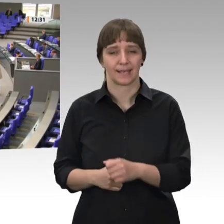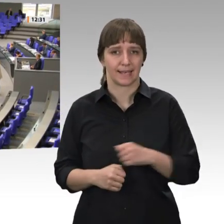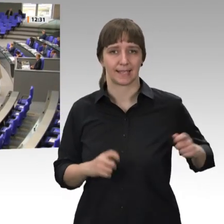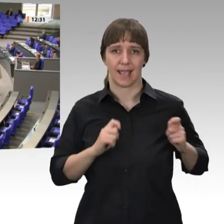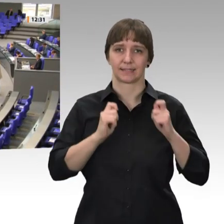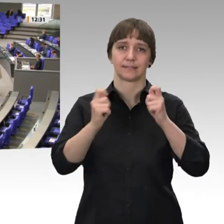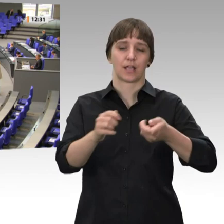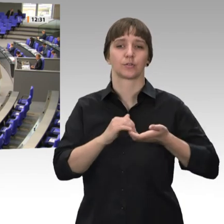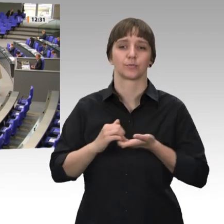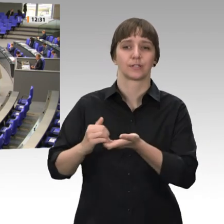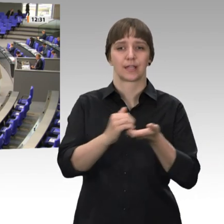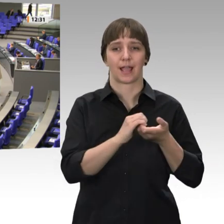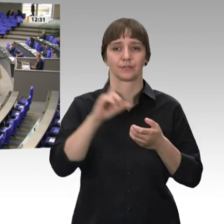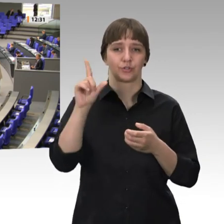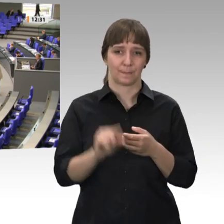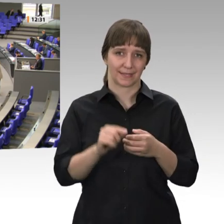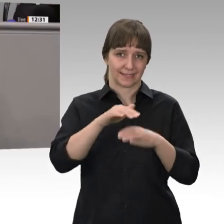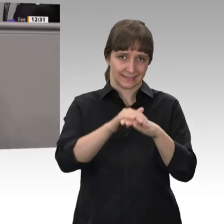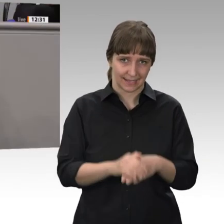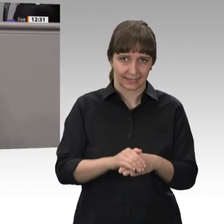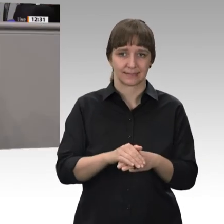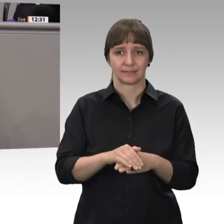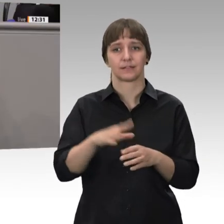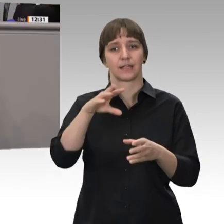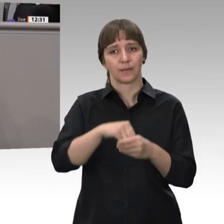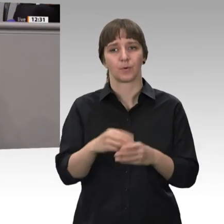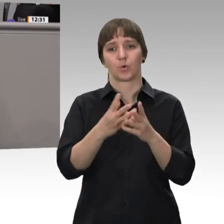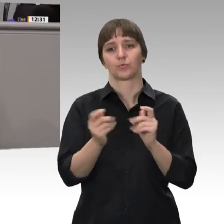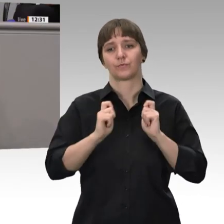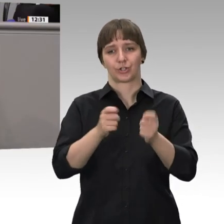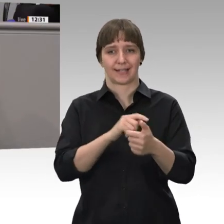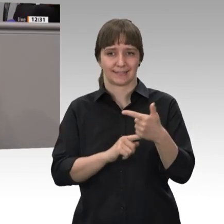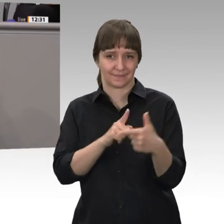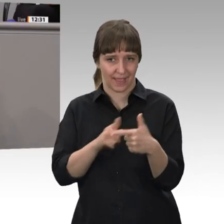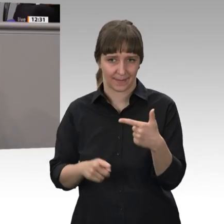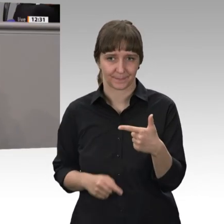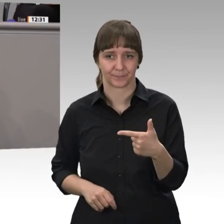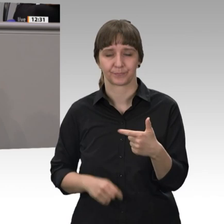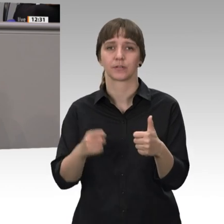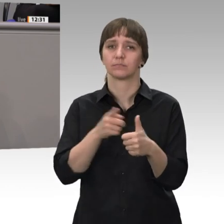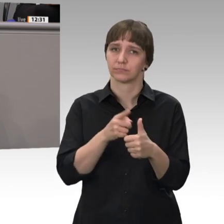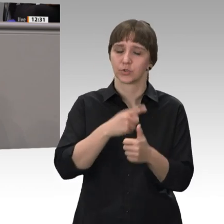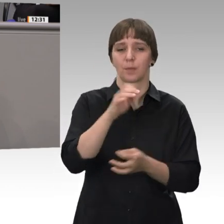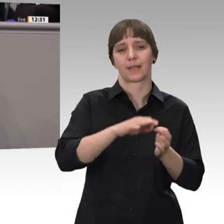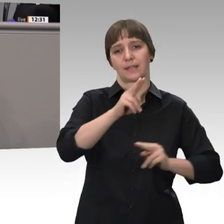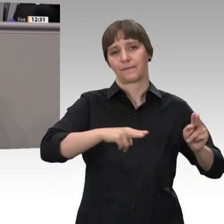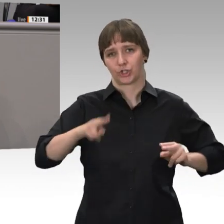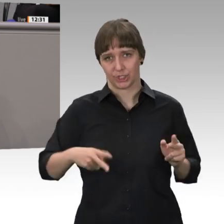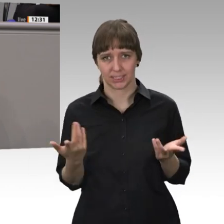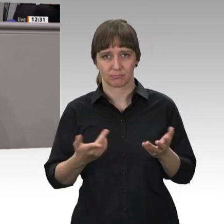Mindestrente enthält gleich zwei Lösungsvorschläge. Auf der einen Seite soll mit unterschiedlichsten Maßnahmen die gesetzliche Rente gestärkt und